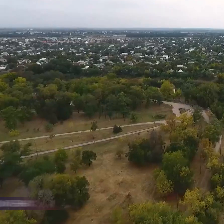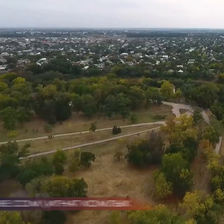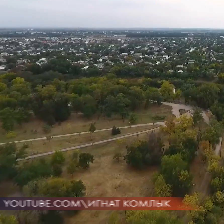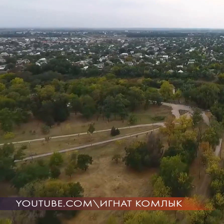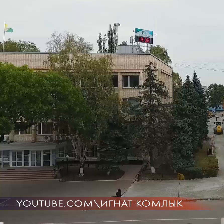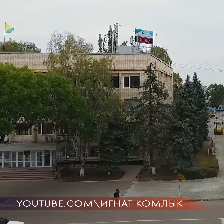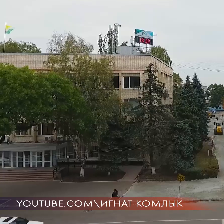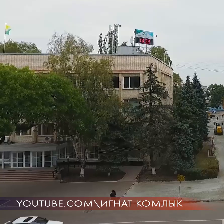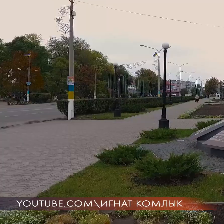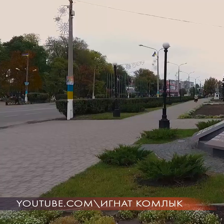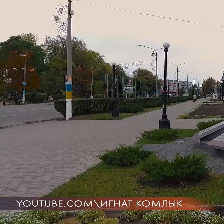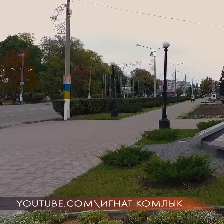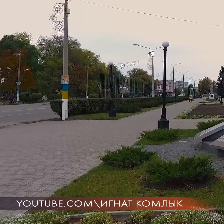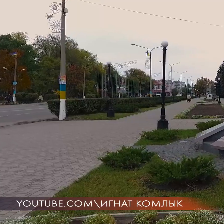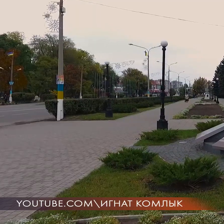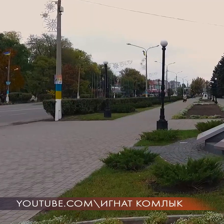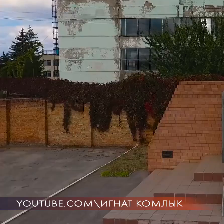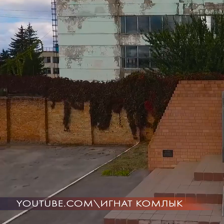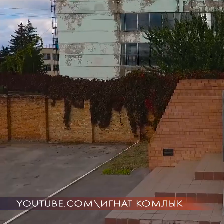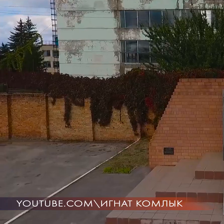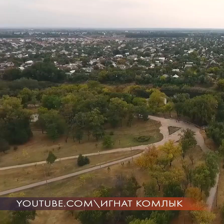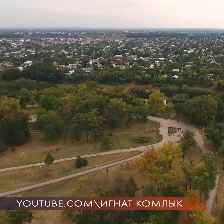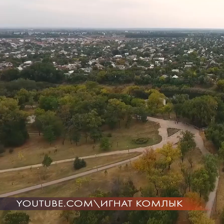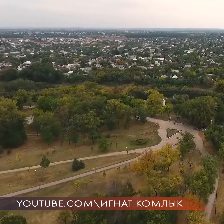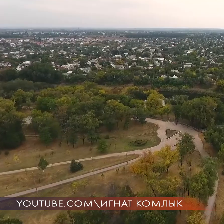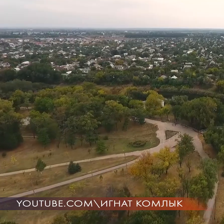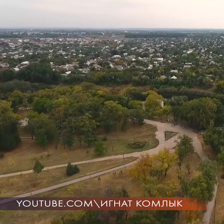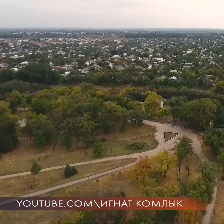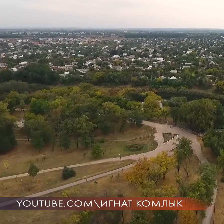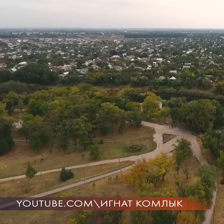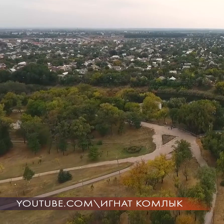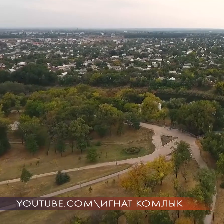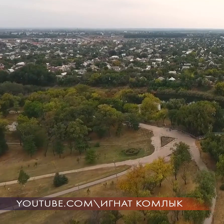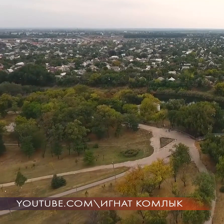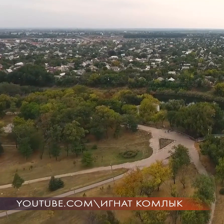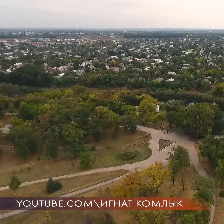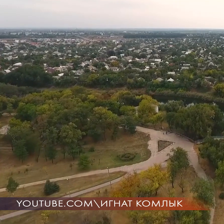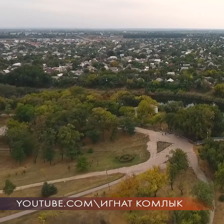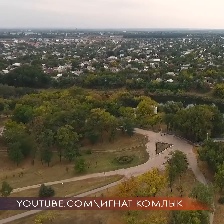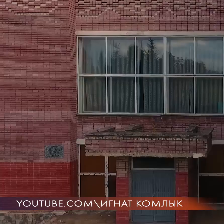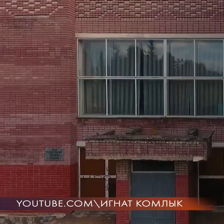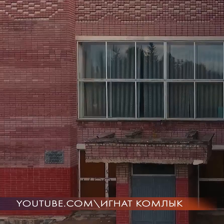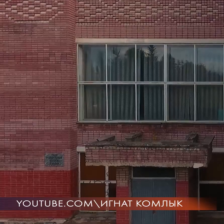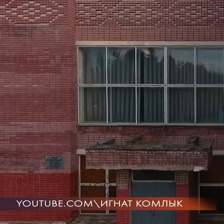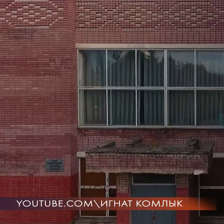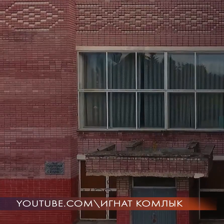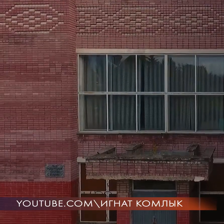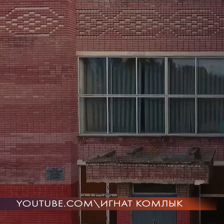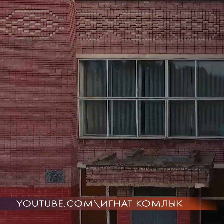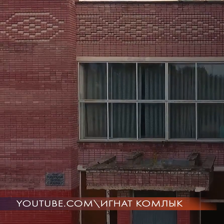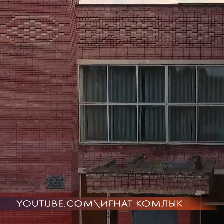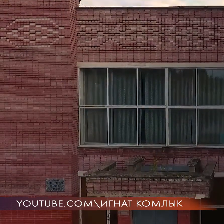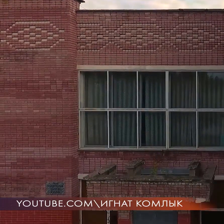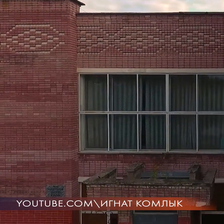Павлоград живе та працює. Не дивлячись на вчорашні обстріли, ситуація стабільна. Місто, забезпечене всім у повному обсязі, заявив